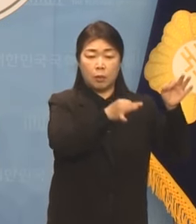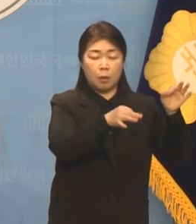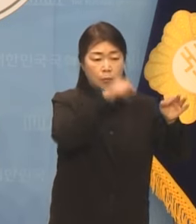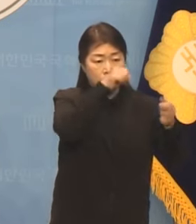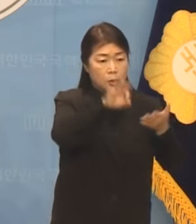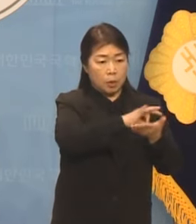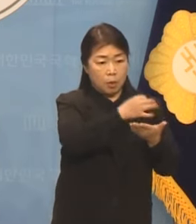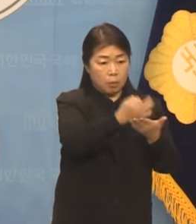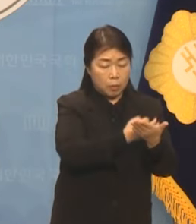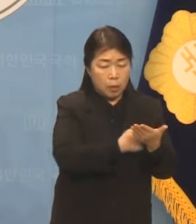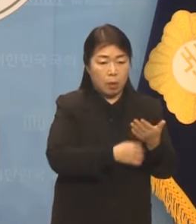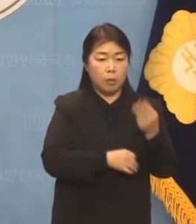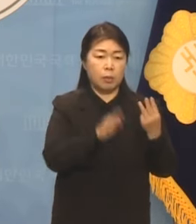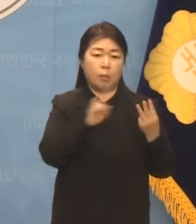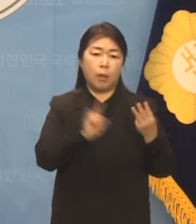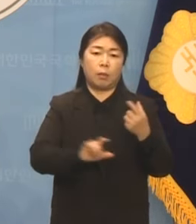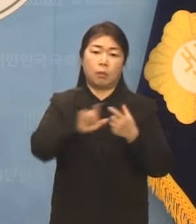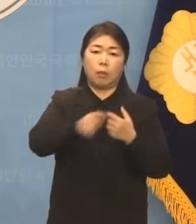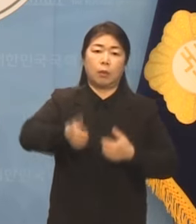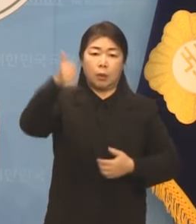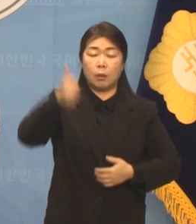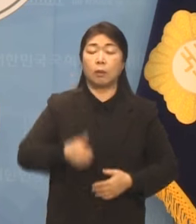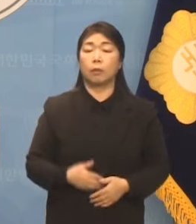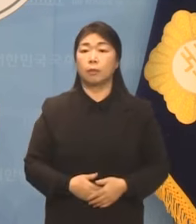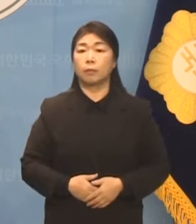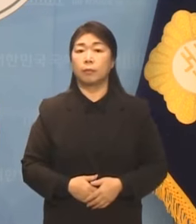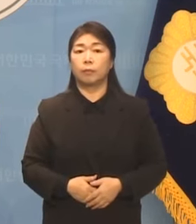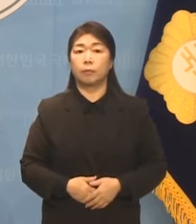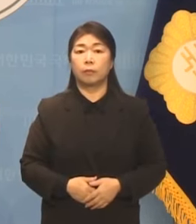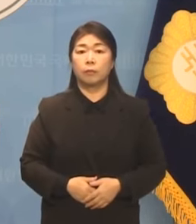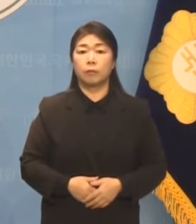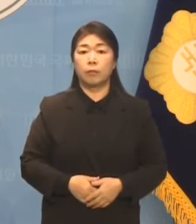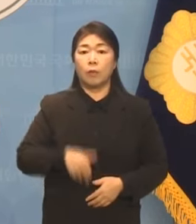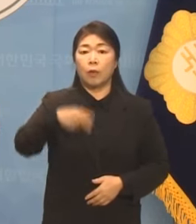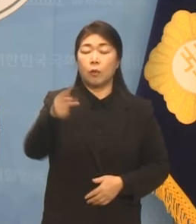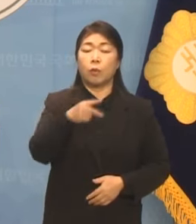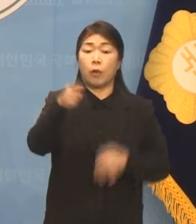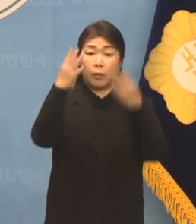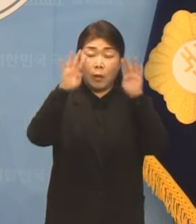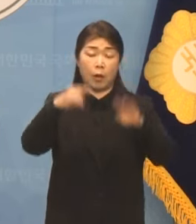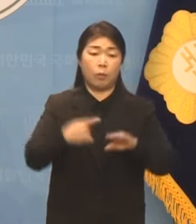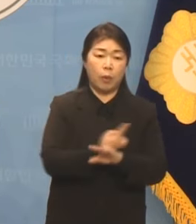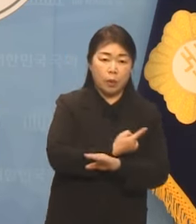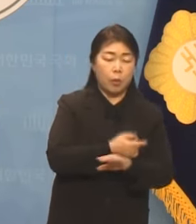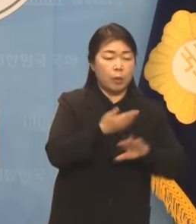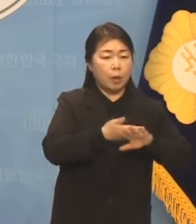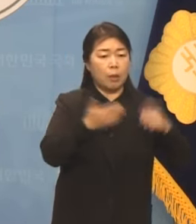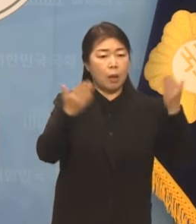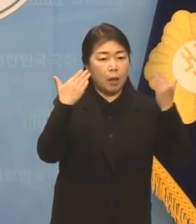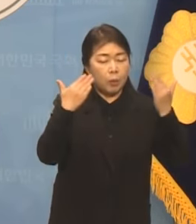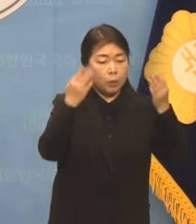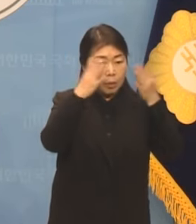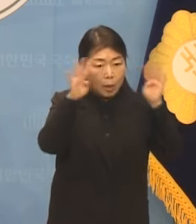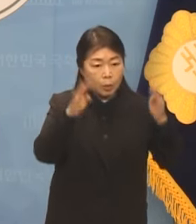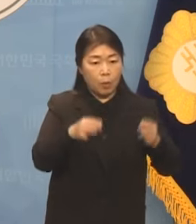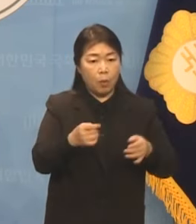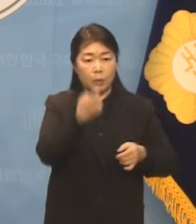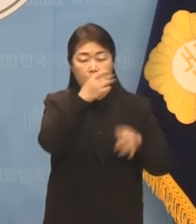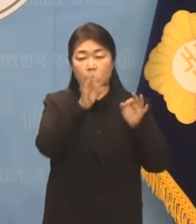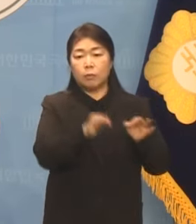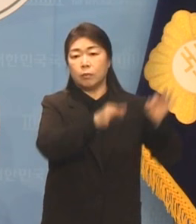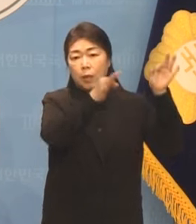예산이 3배가량 높기 때문입니다. 조선대 외에도 등록금 인상을 선택하는 학교가 늘고 있습니다.